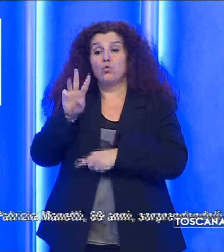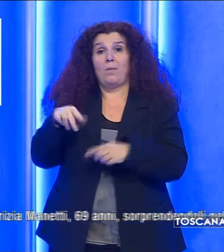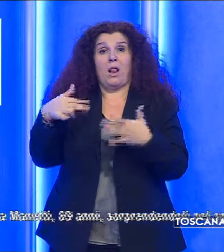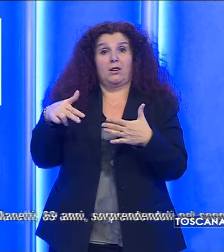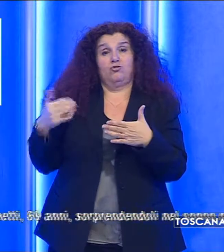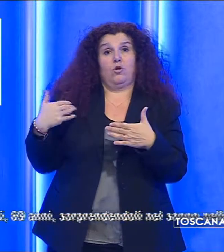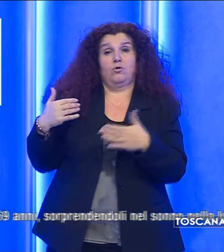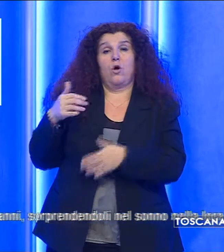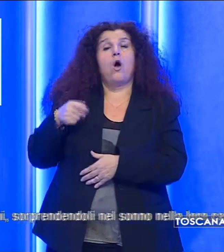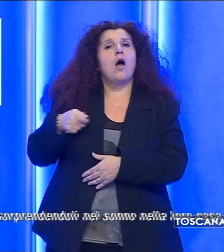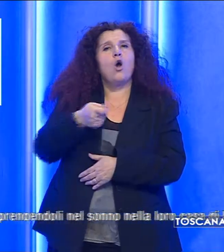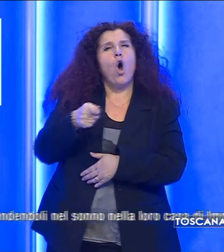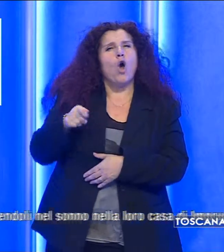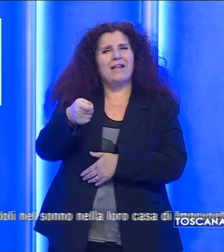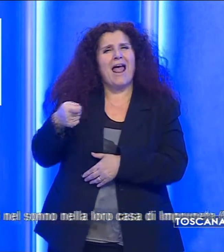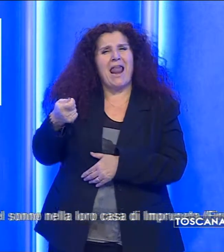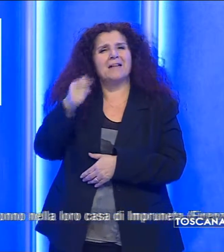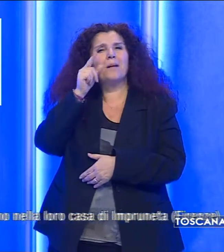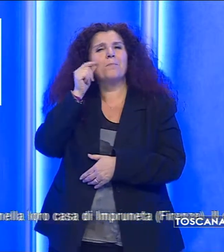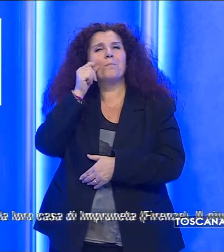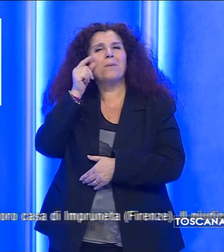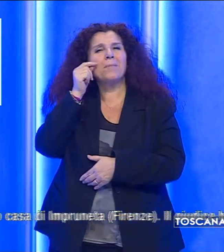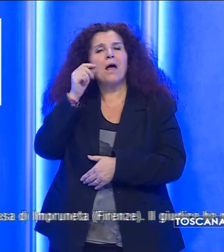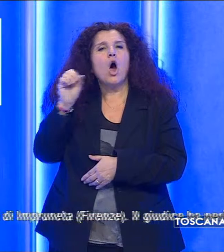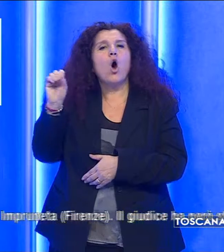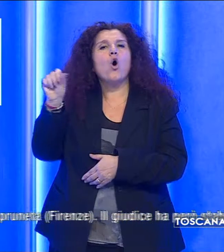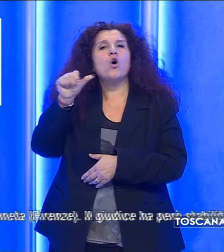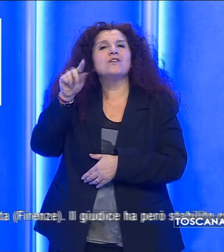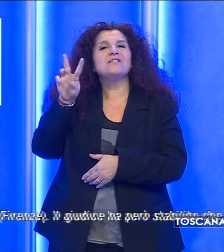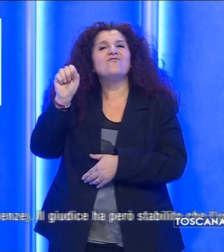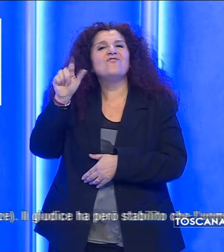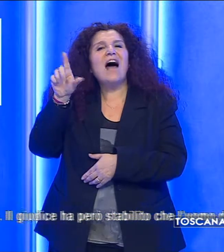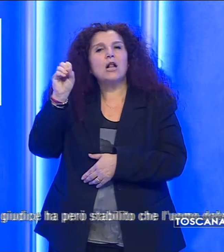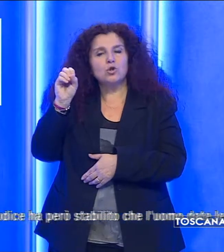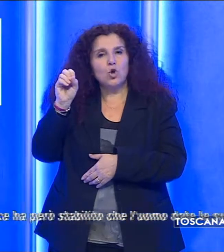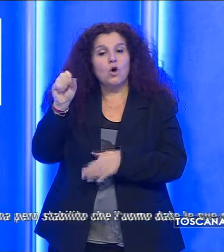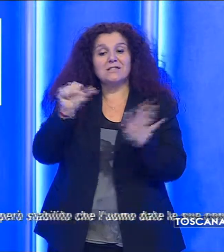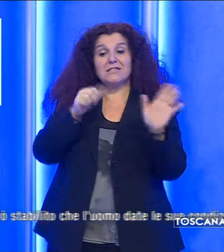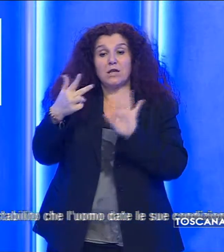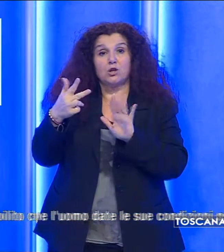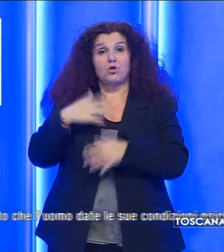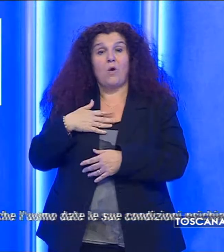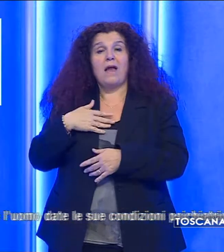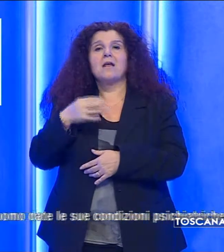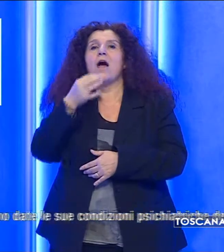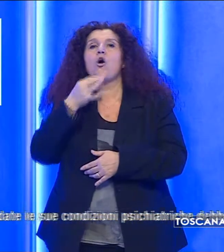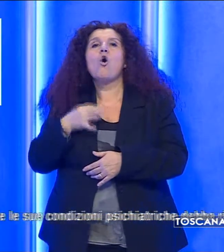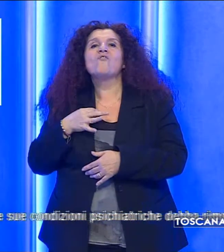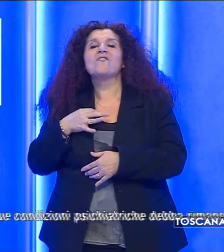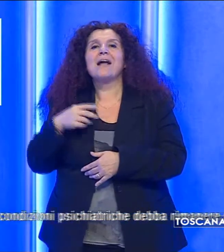uccise a coltellate il padre Osvaldo, 68 anni, e la convivente